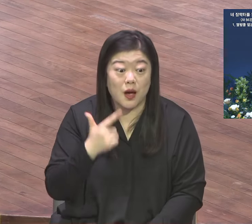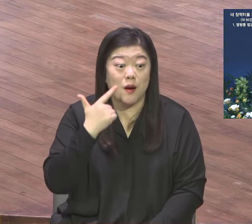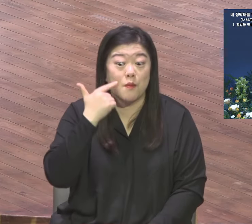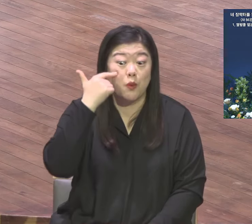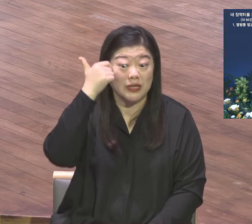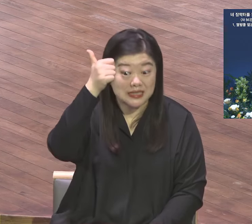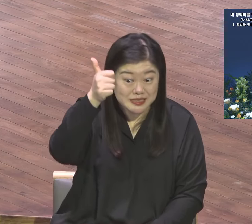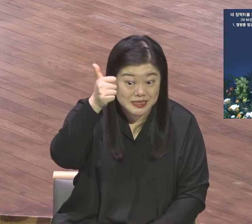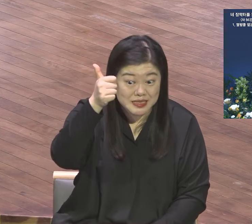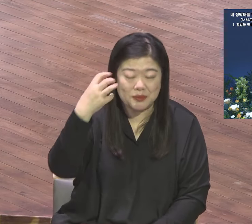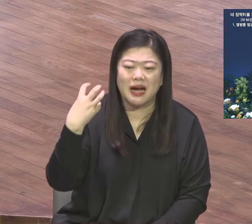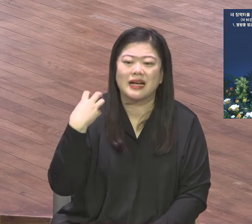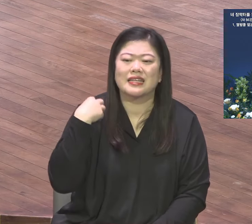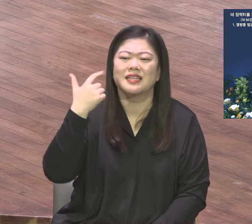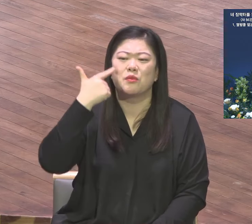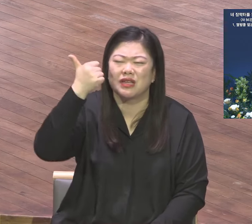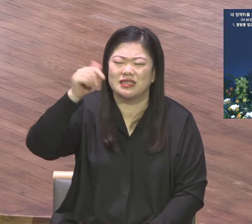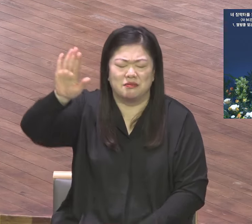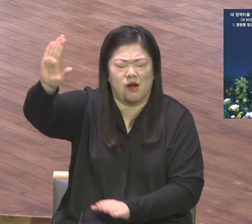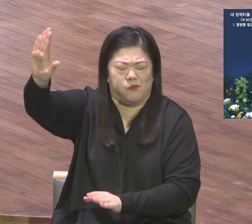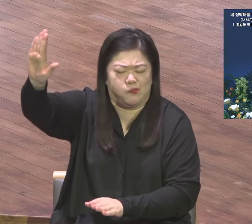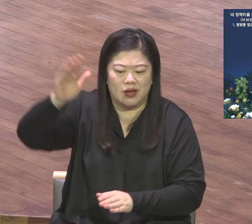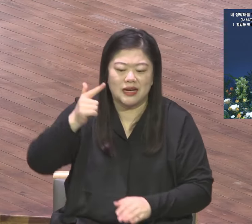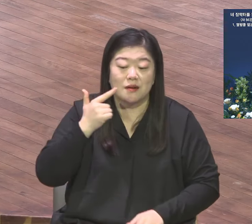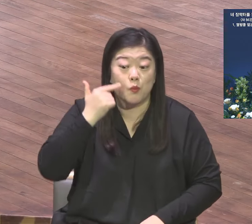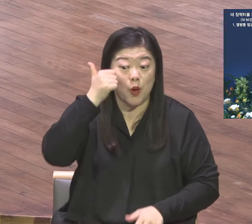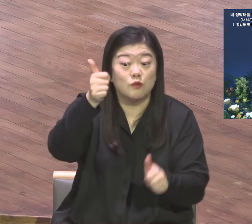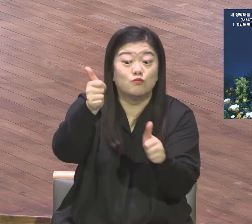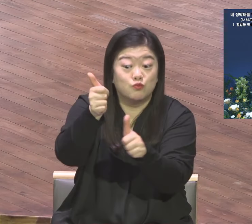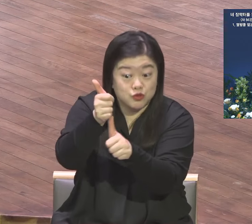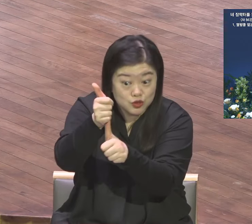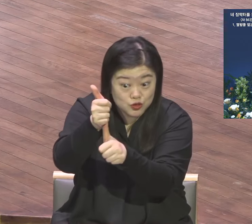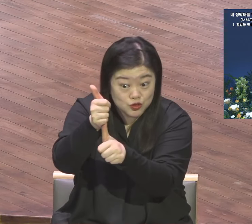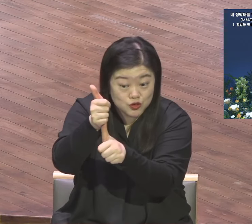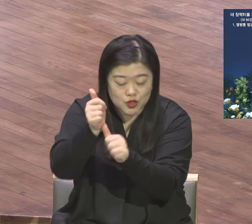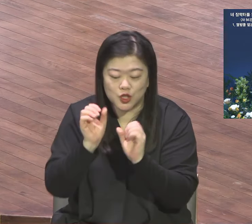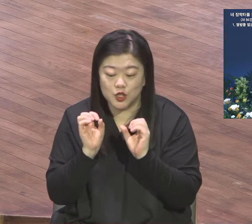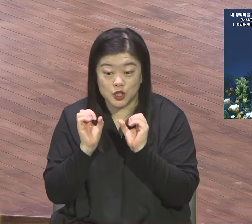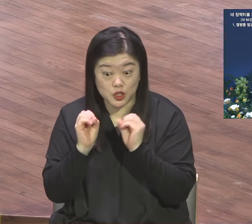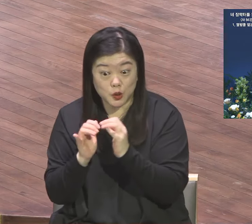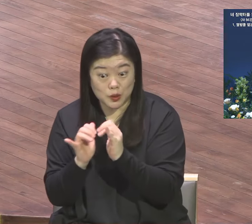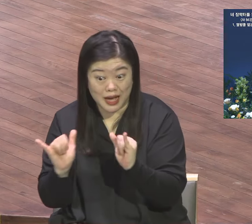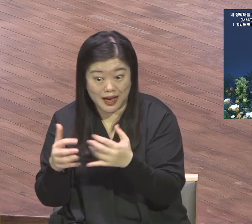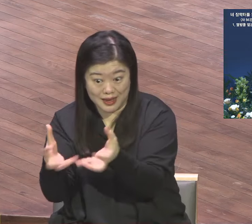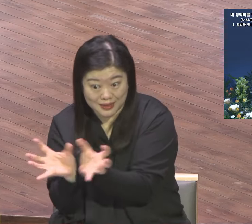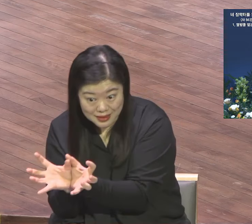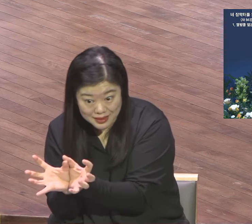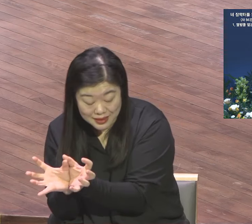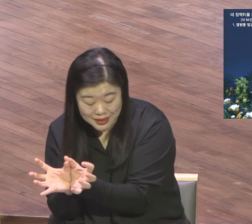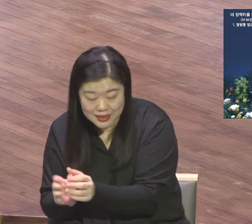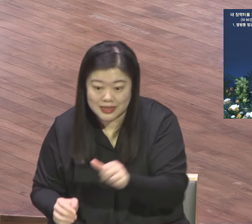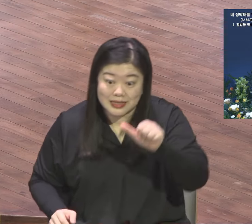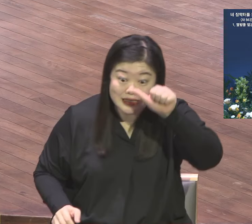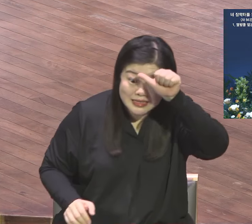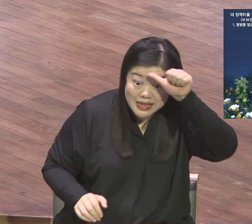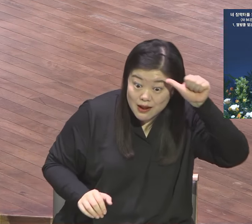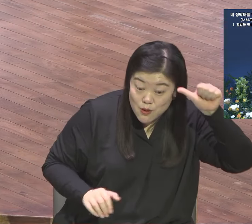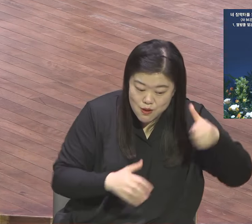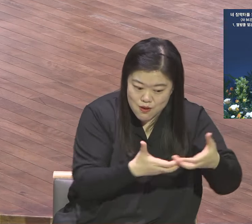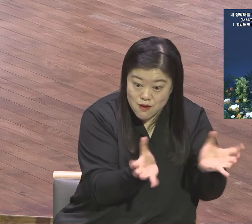단위의 목사는 건드릴 수도 없고 그 다음에 부교육자 만만한 부교육자 부목사들 부교육자 장로들 기싸움은